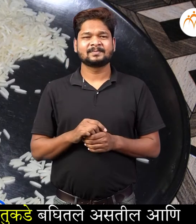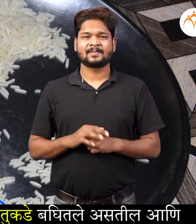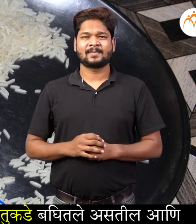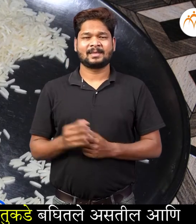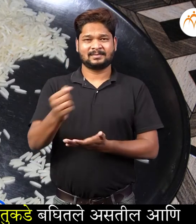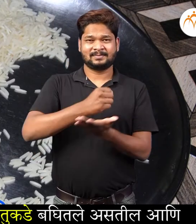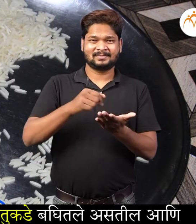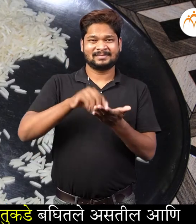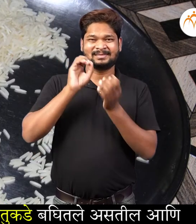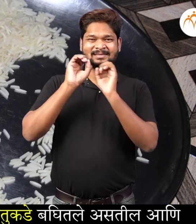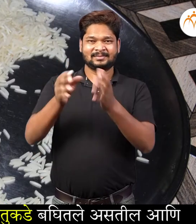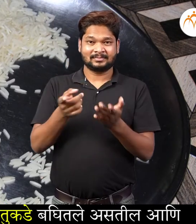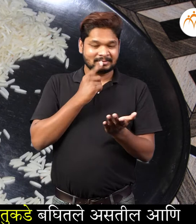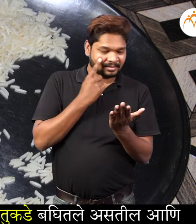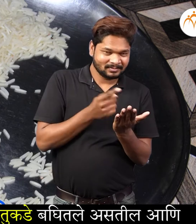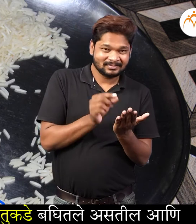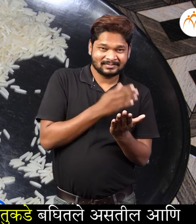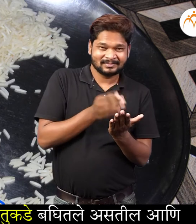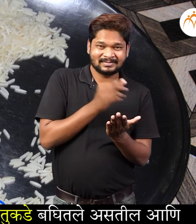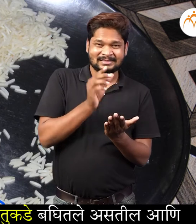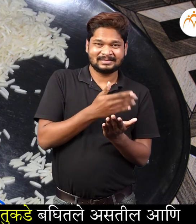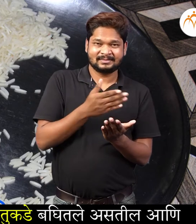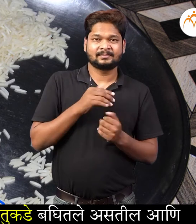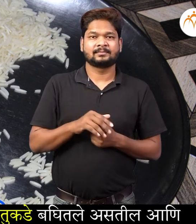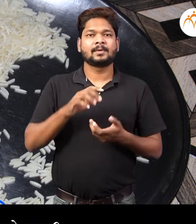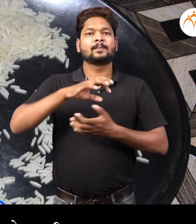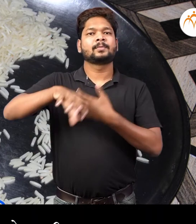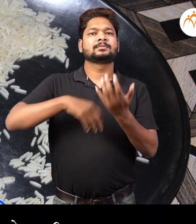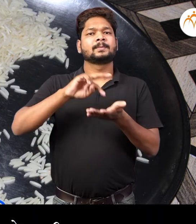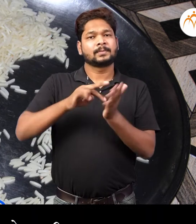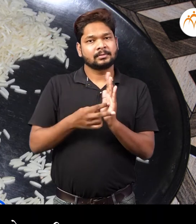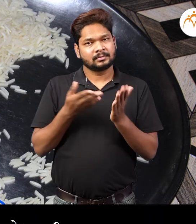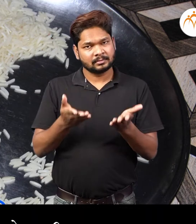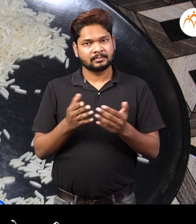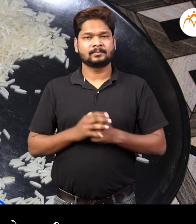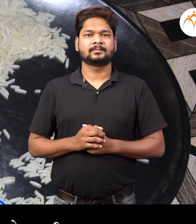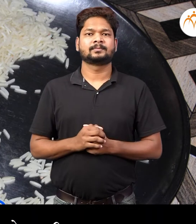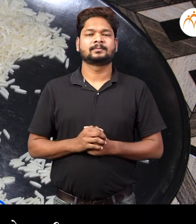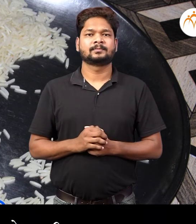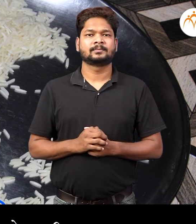खाण्या पुर्वी ते वेचुन बाजूला काण्ये गरजे चेस्ते तर भेशड मंजे काए